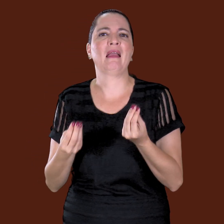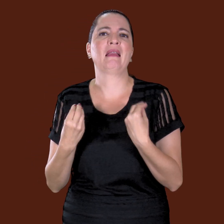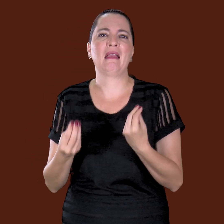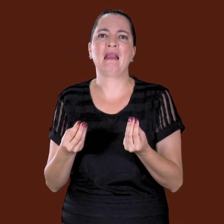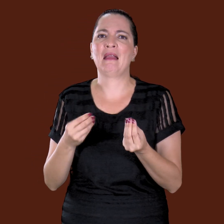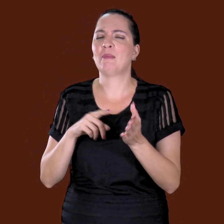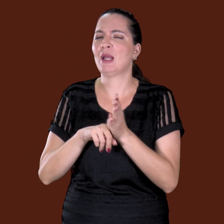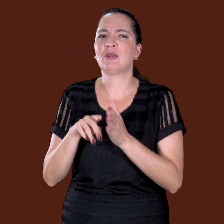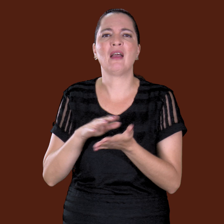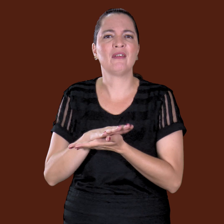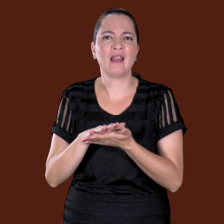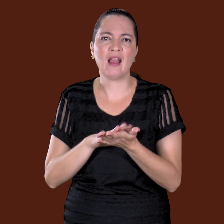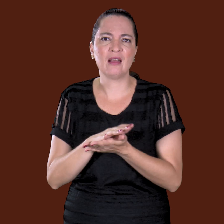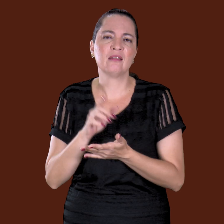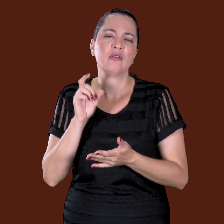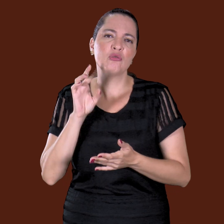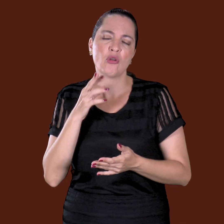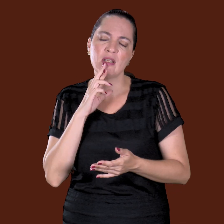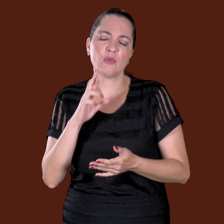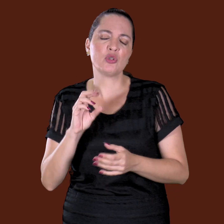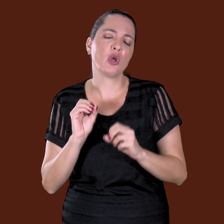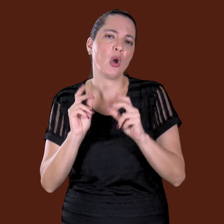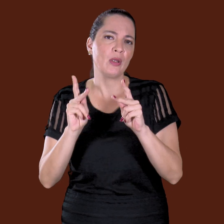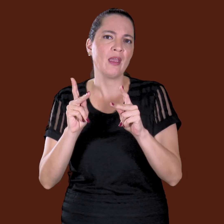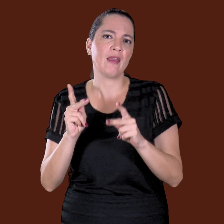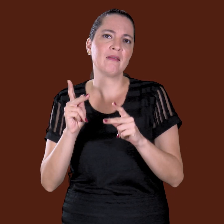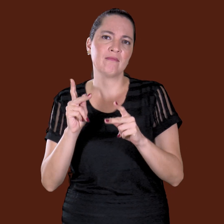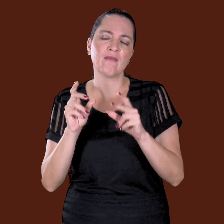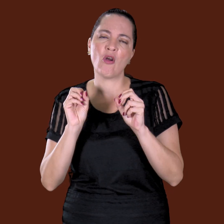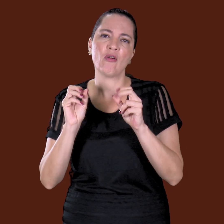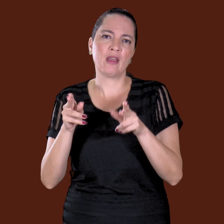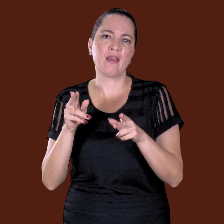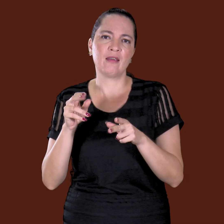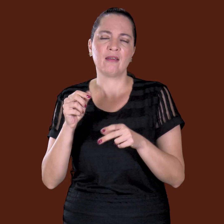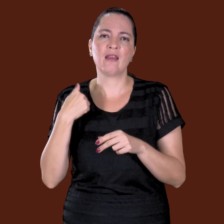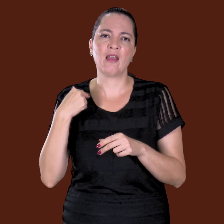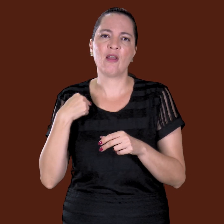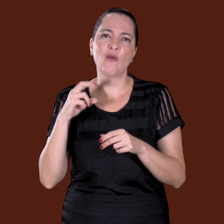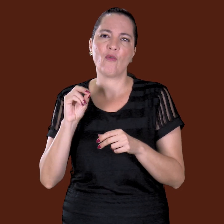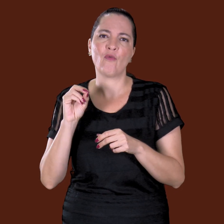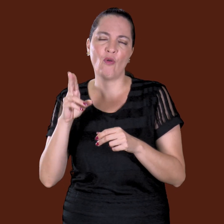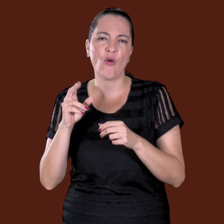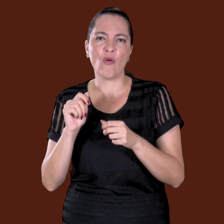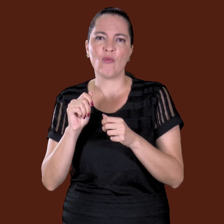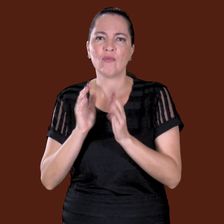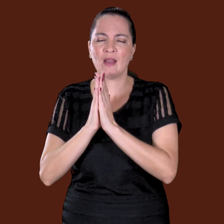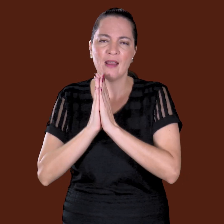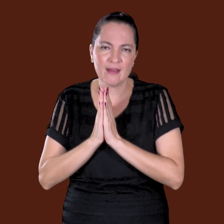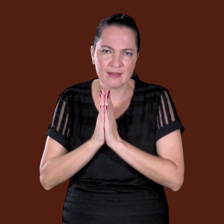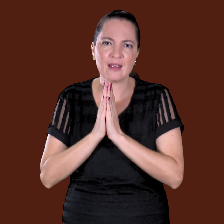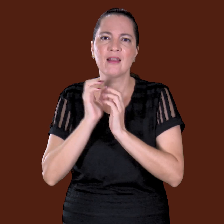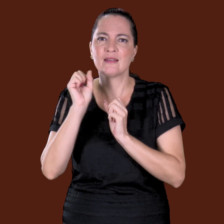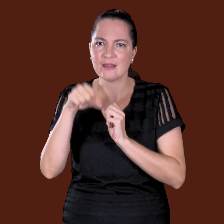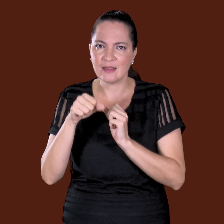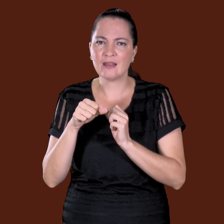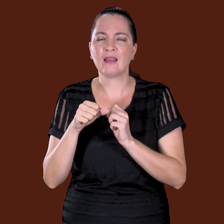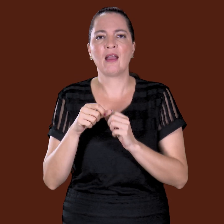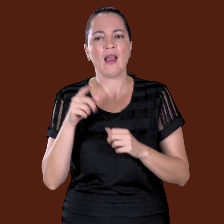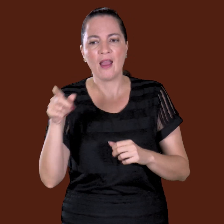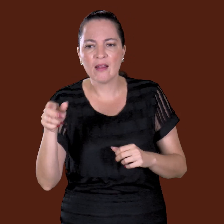Só ia, sabia? Pá. Beleza. Sim, senhora. Pode deixar que eu vou rezar assim. Ah, não. Então, obrigado. Muito obrigado.